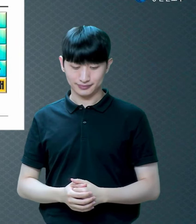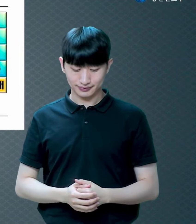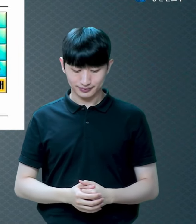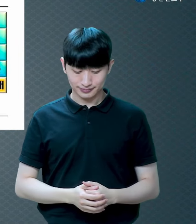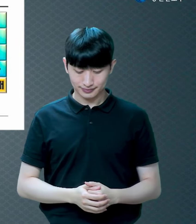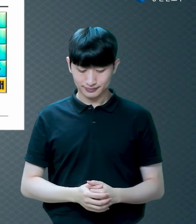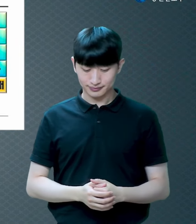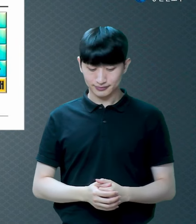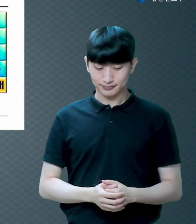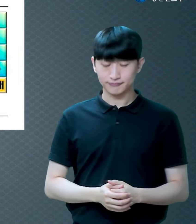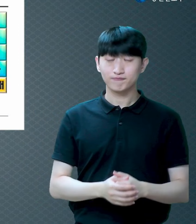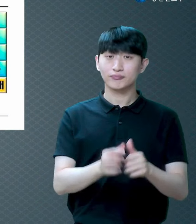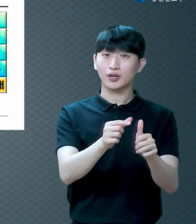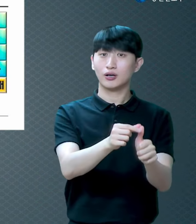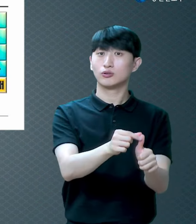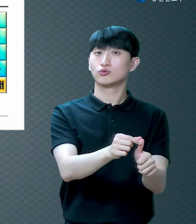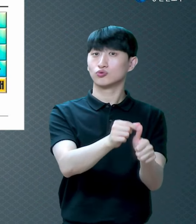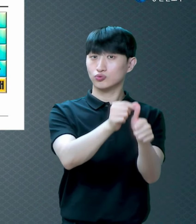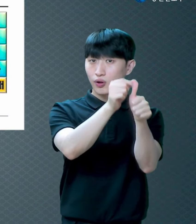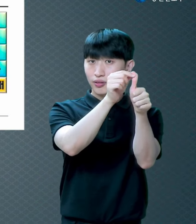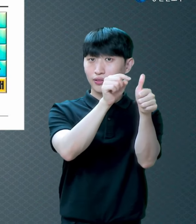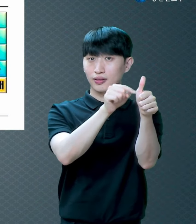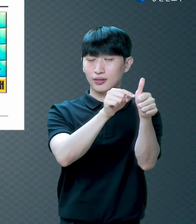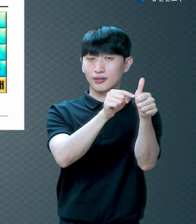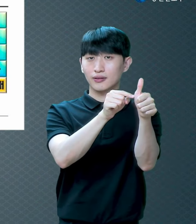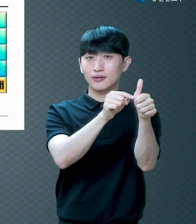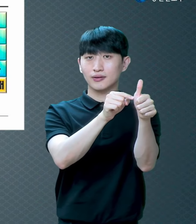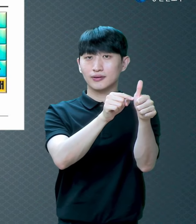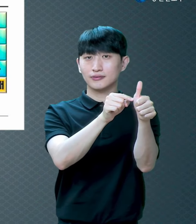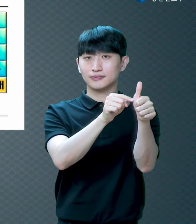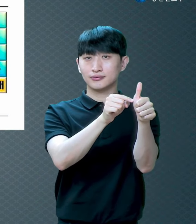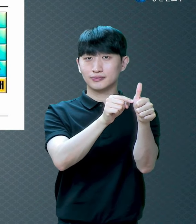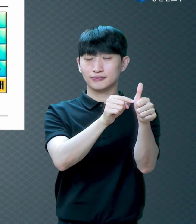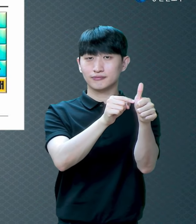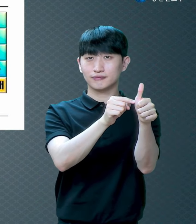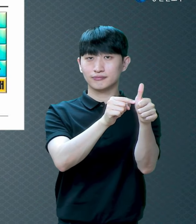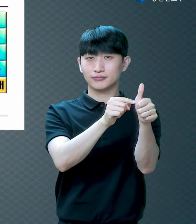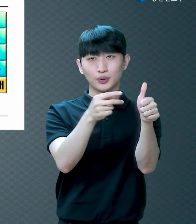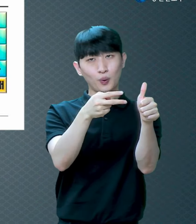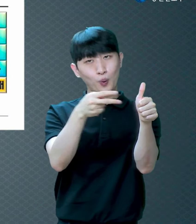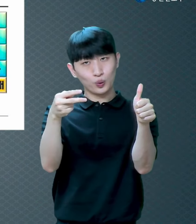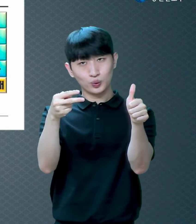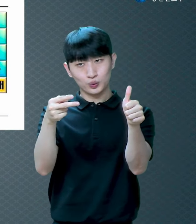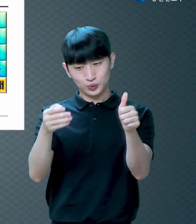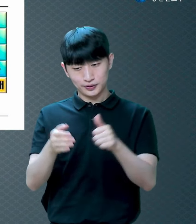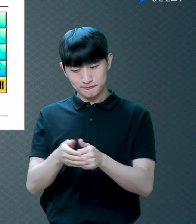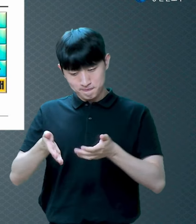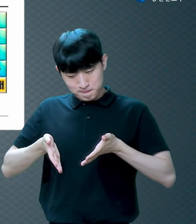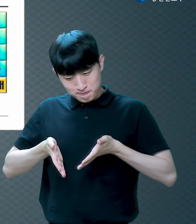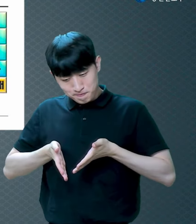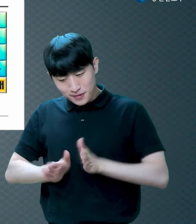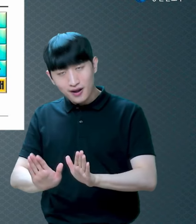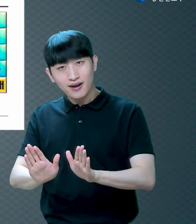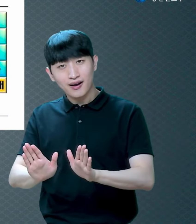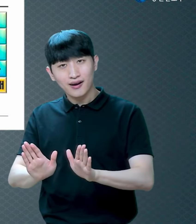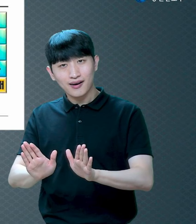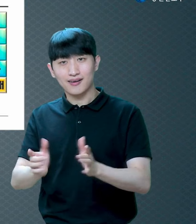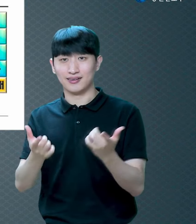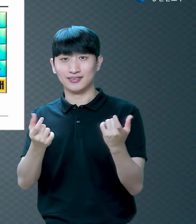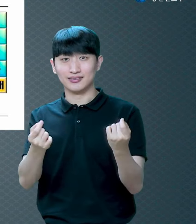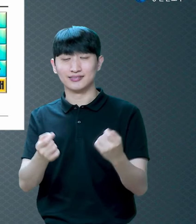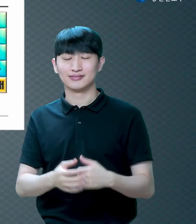구원이라고 하는 것은 출생하는 것 탄생으로 설명할 수 있어요